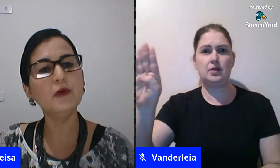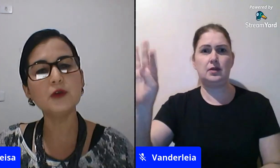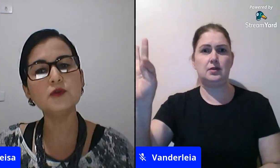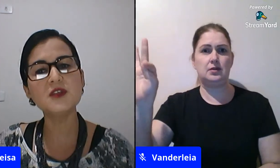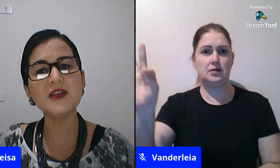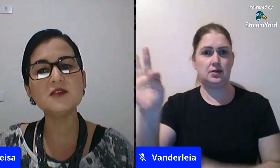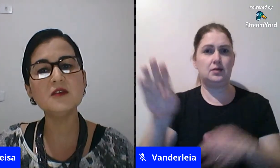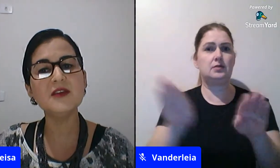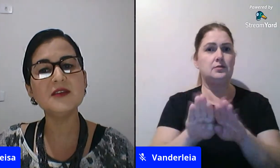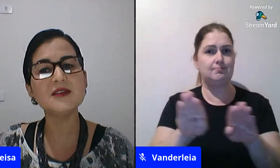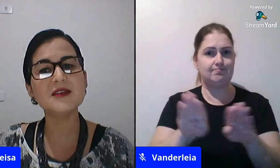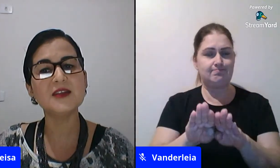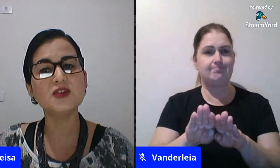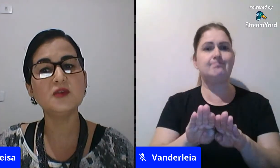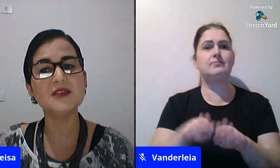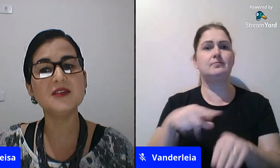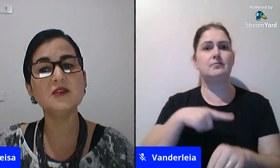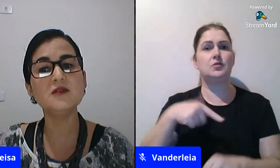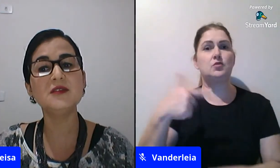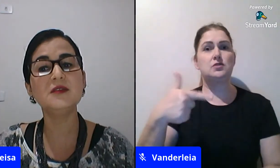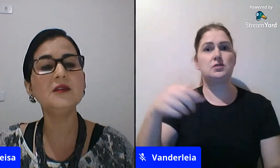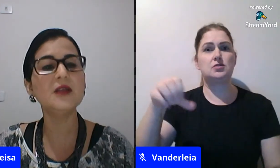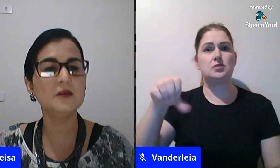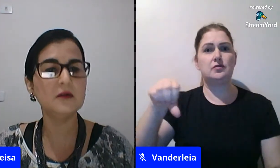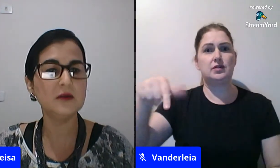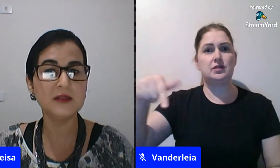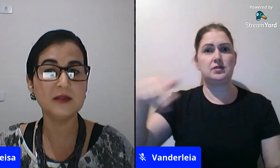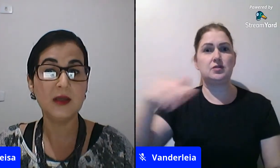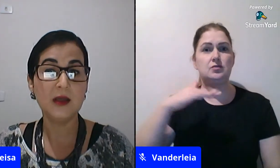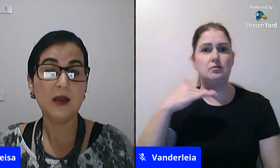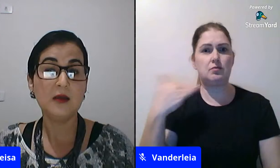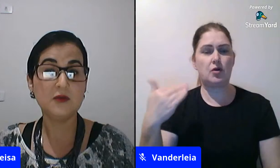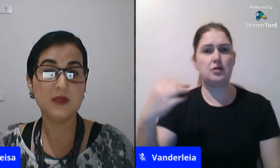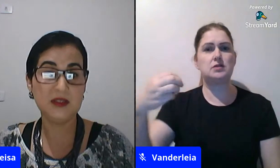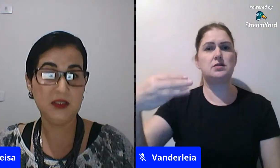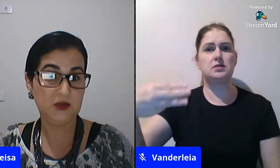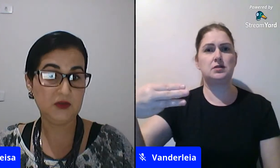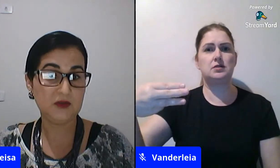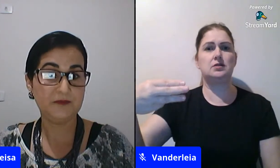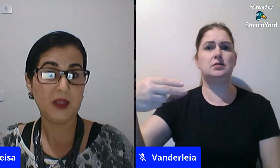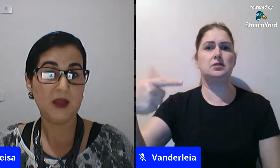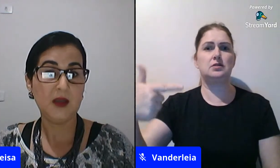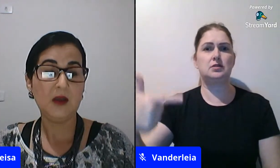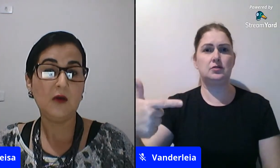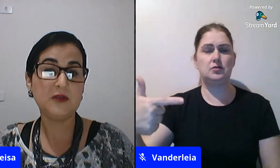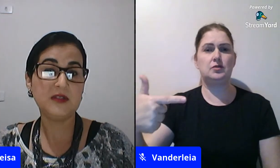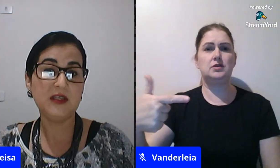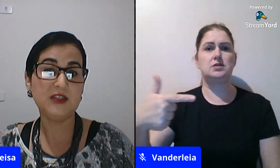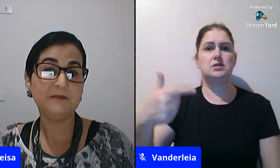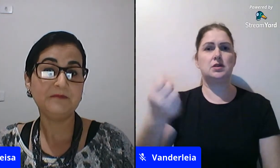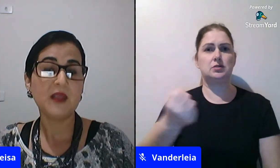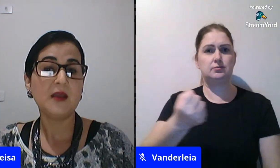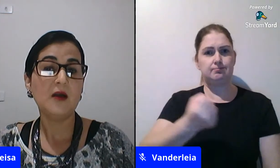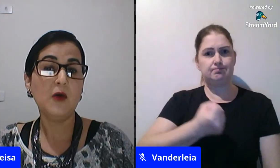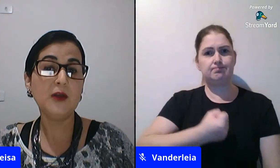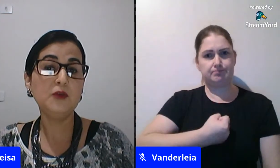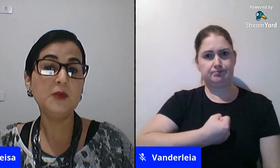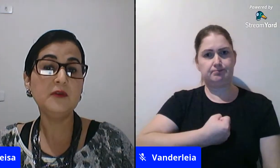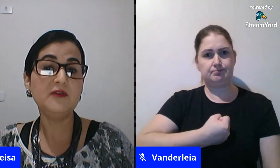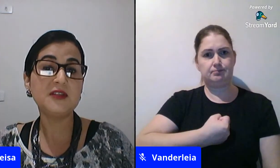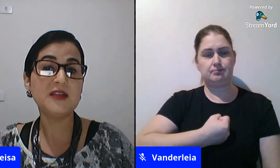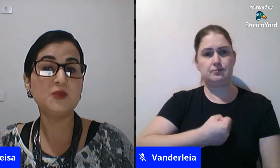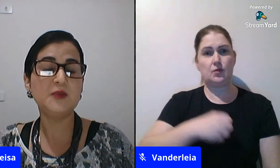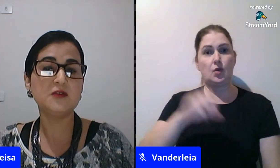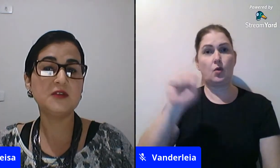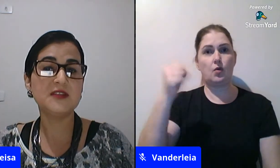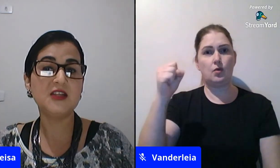Então, foram 297 homicídios e 32 suicídios. Ou seja, 8